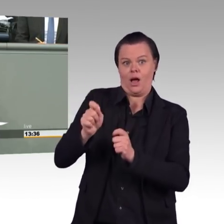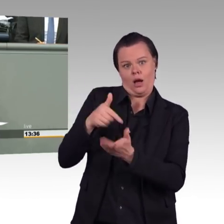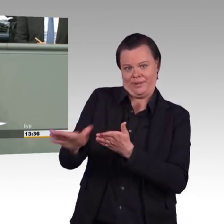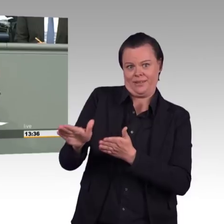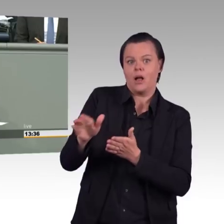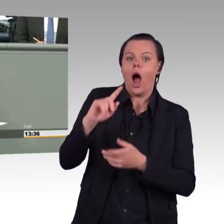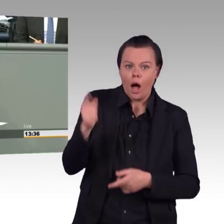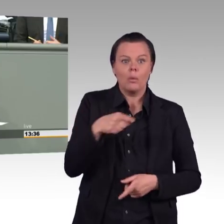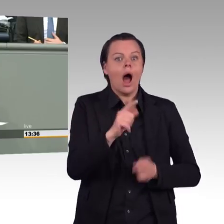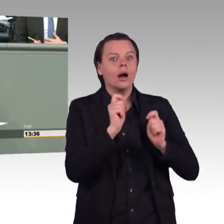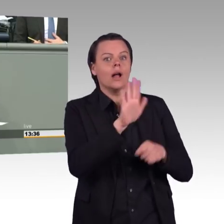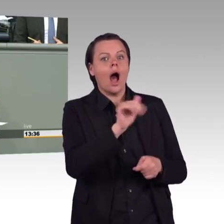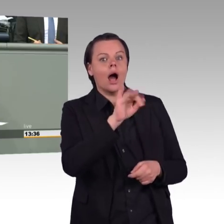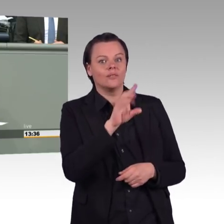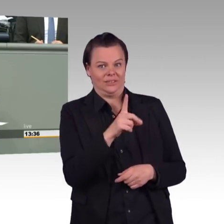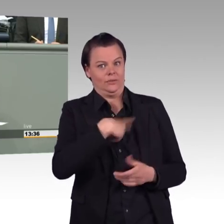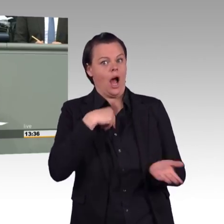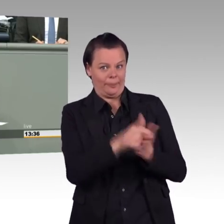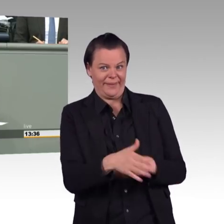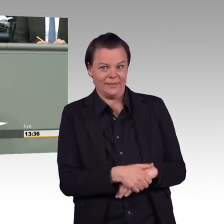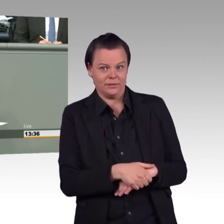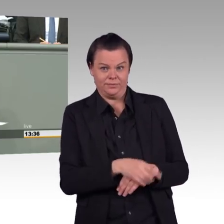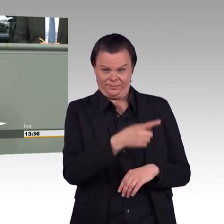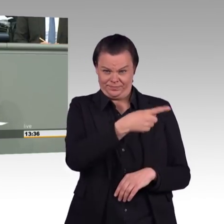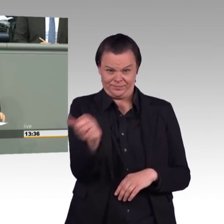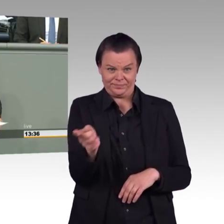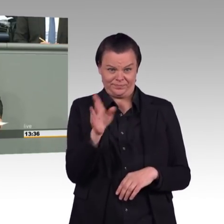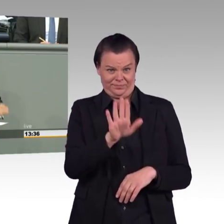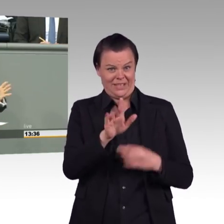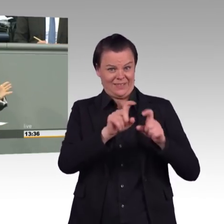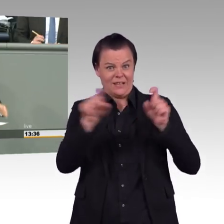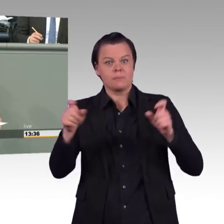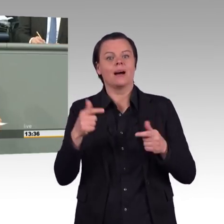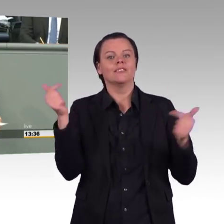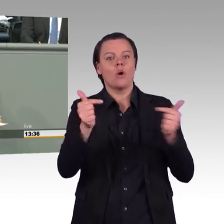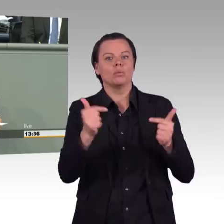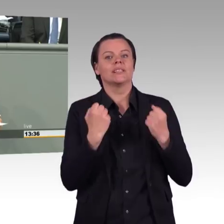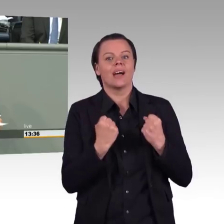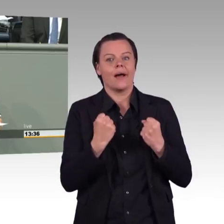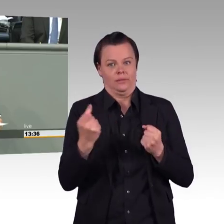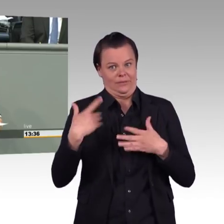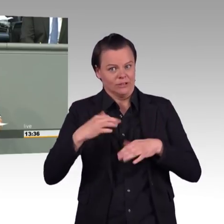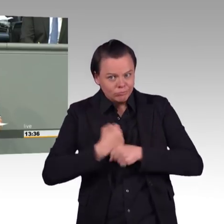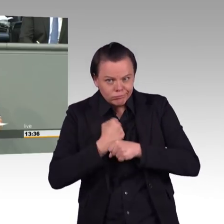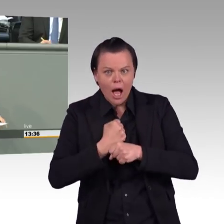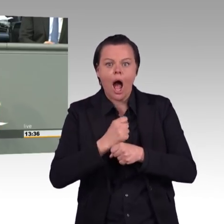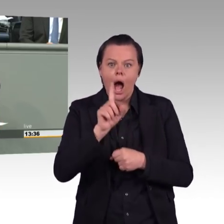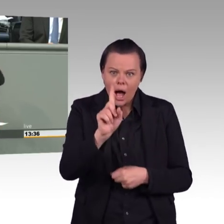Der bisherige Vorschlag, der im Energiewirtschaftsgesetz steht, alle zwei Jahre da etwas zu tun, reicht uns nicht. Da stehen